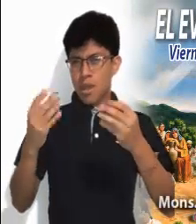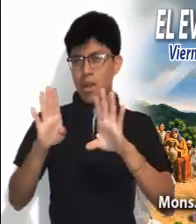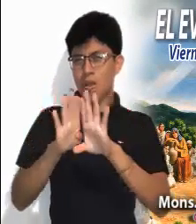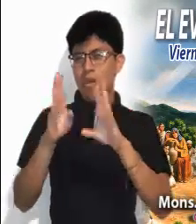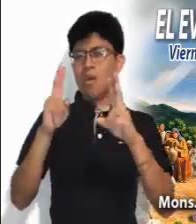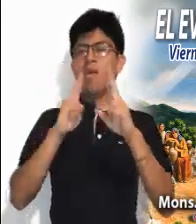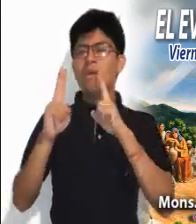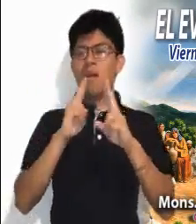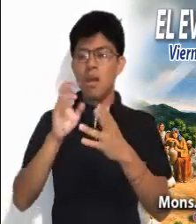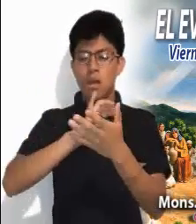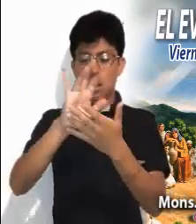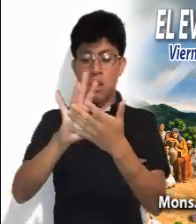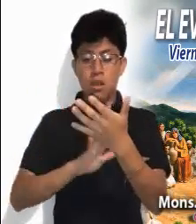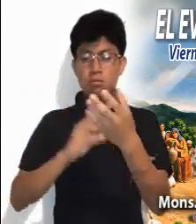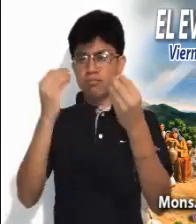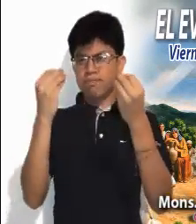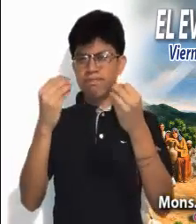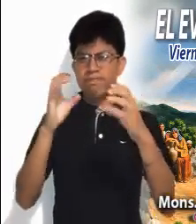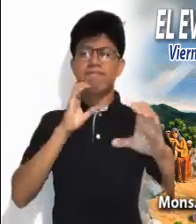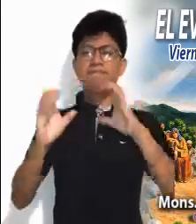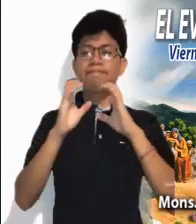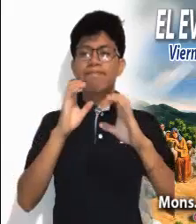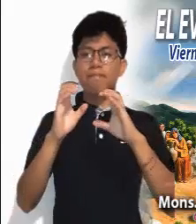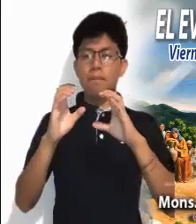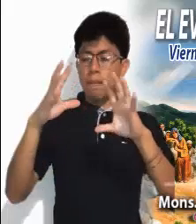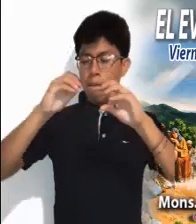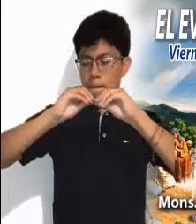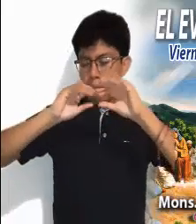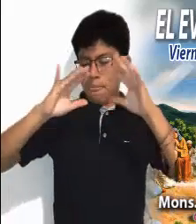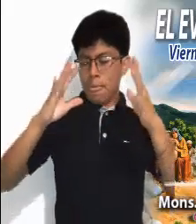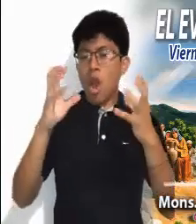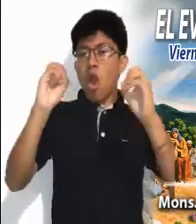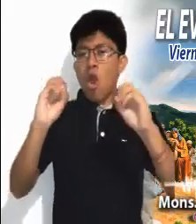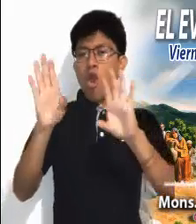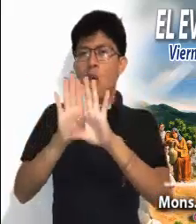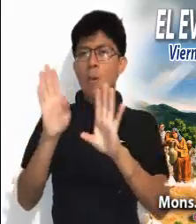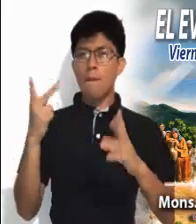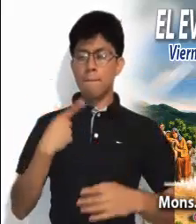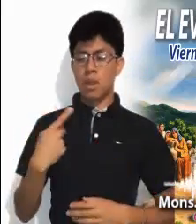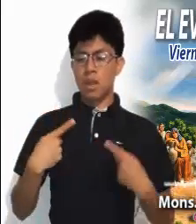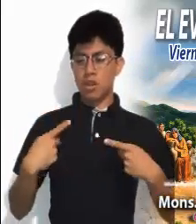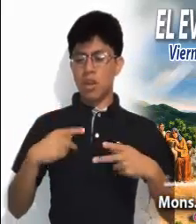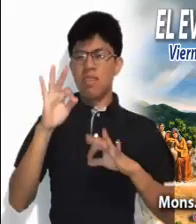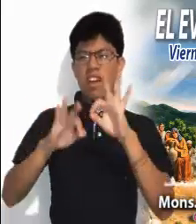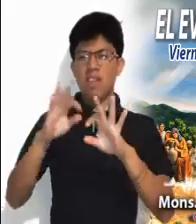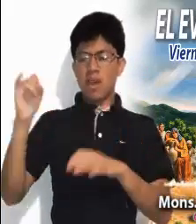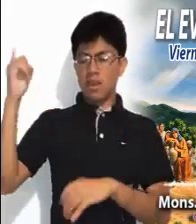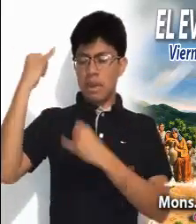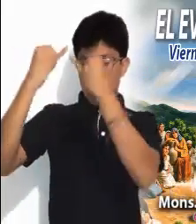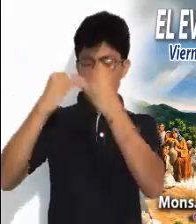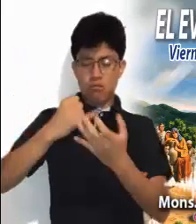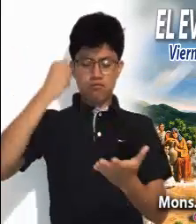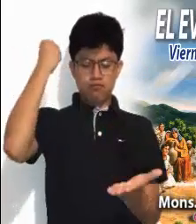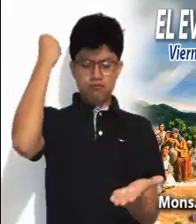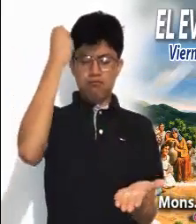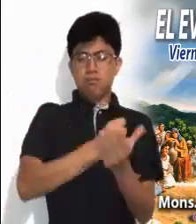leer las noticias, y muchos medios de comunicación o personajes quisieran imponer su propia